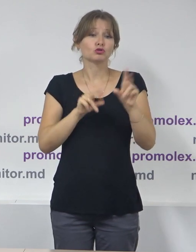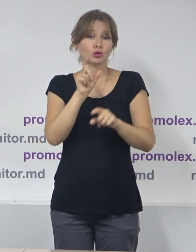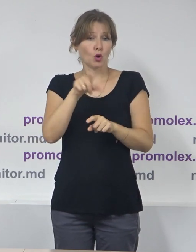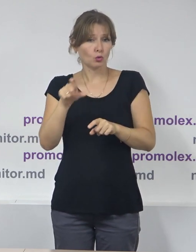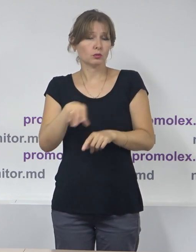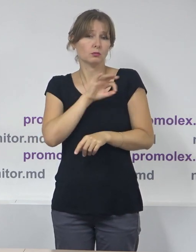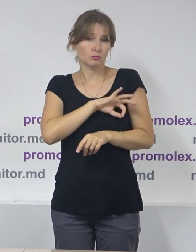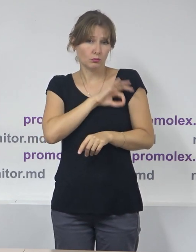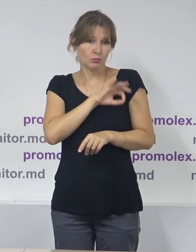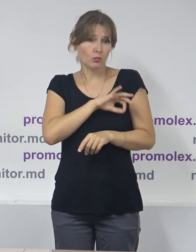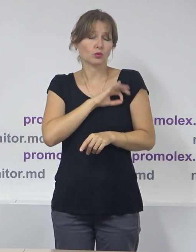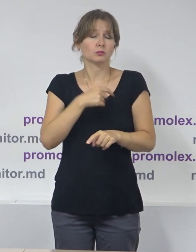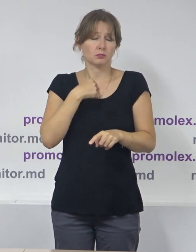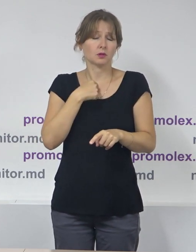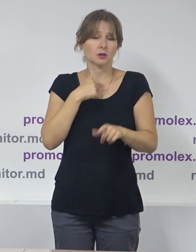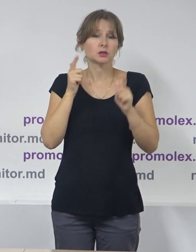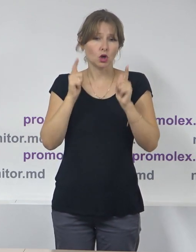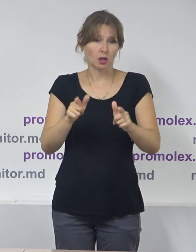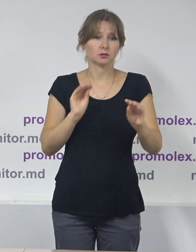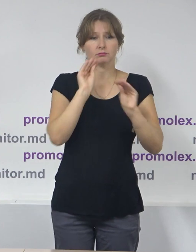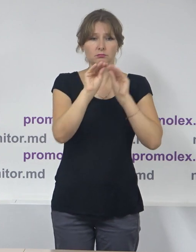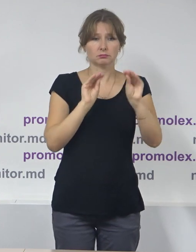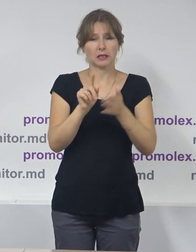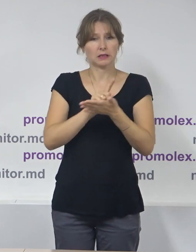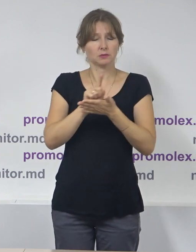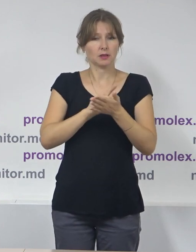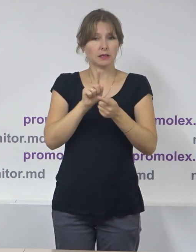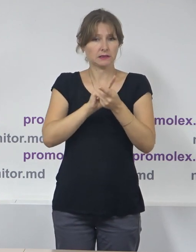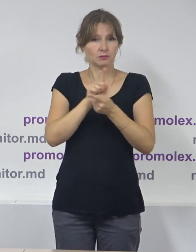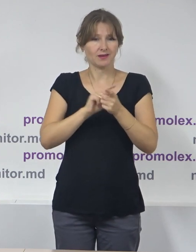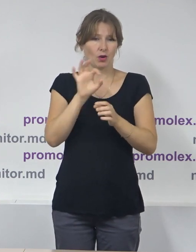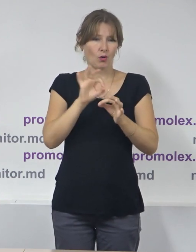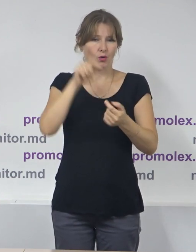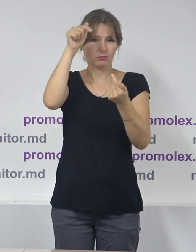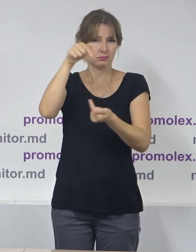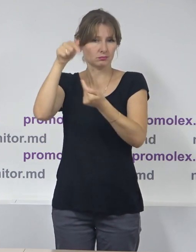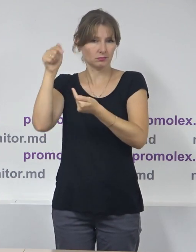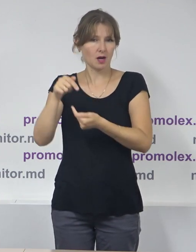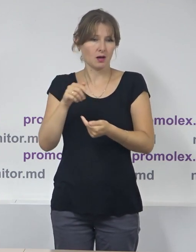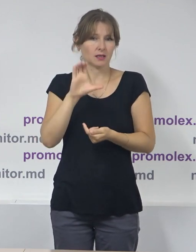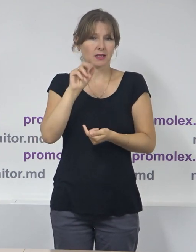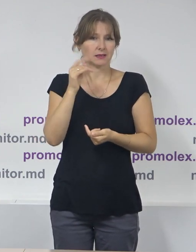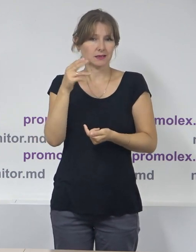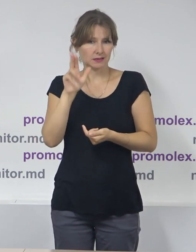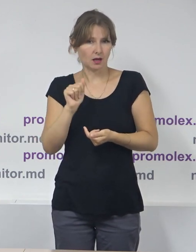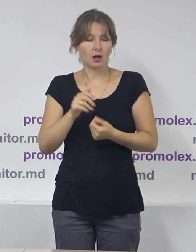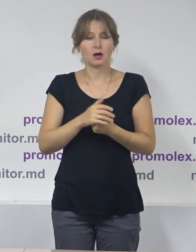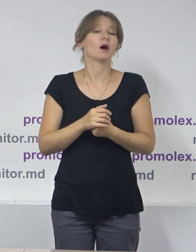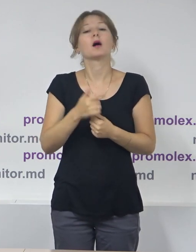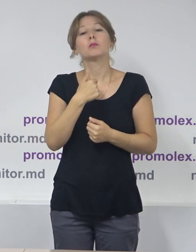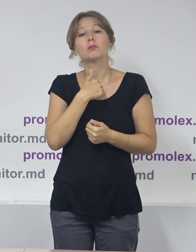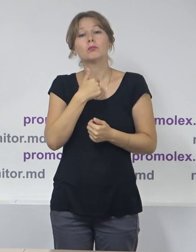pe care de fiecare dată am salutat-o. Totuși, dacă să vorbim despre unele date statistice, vom constata că,